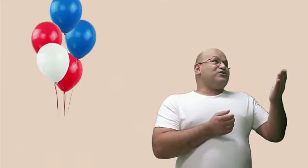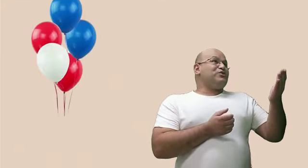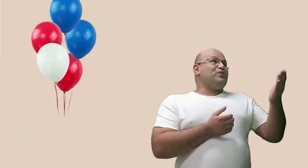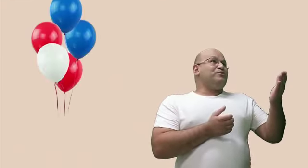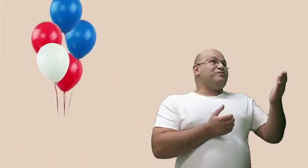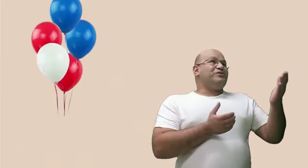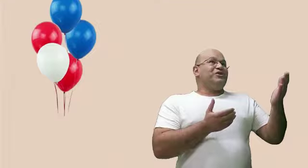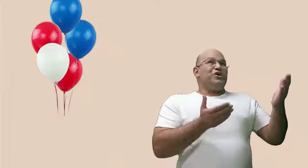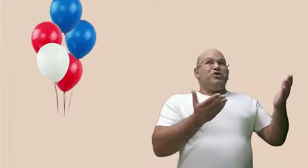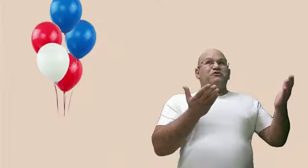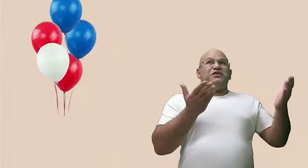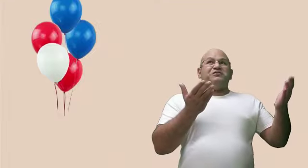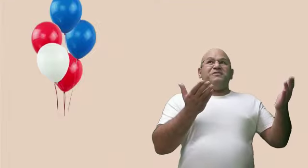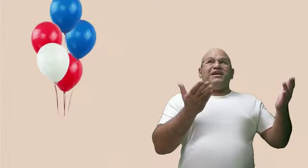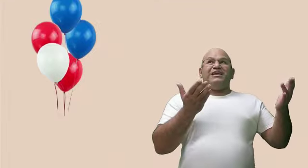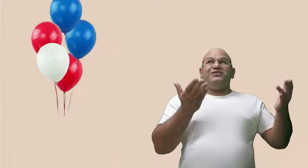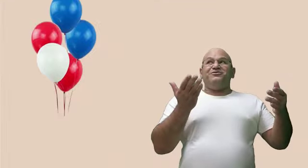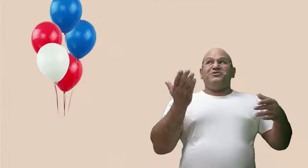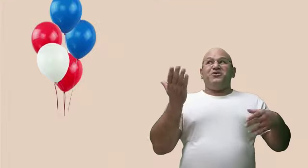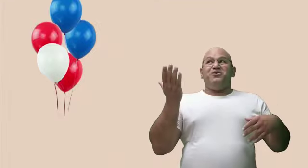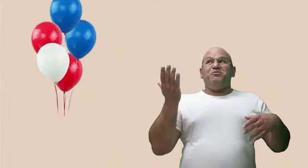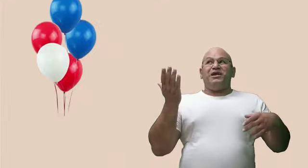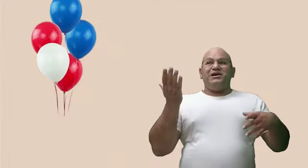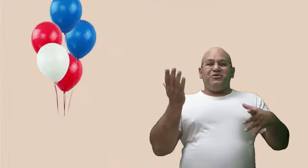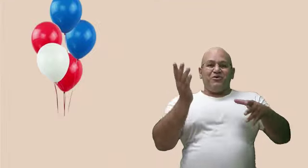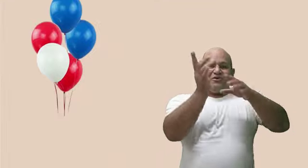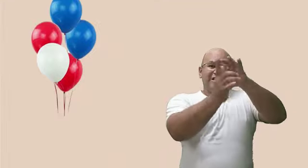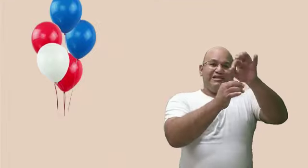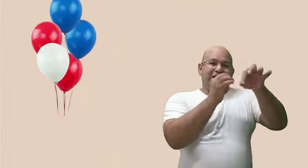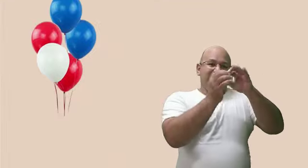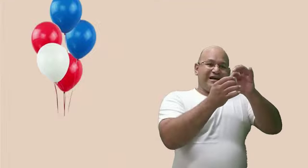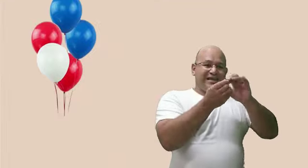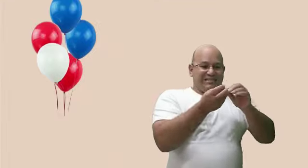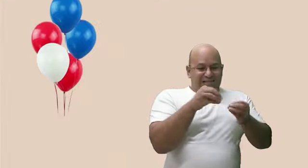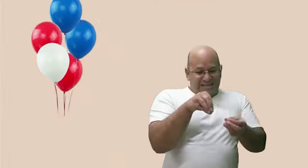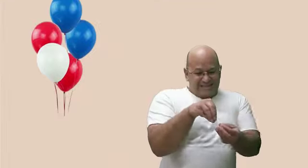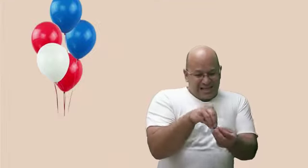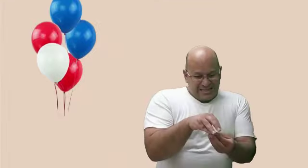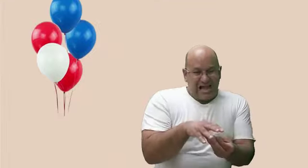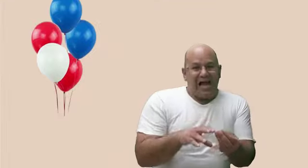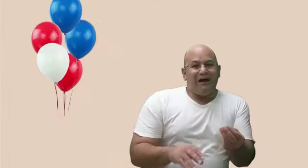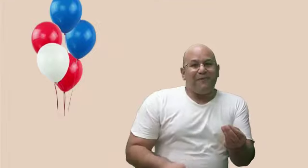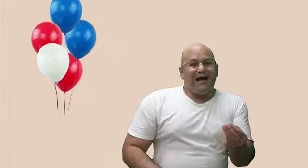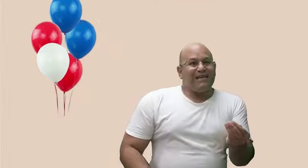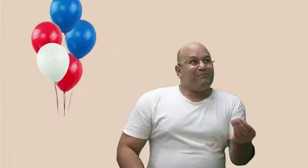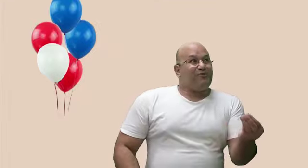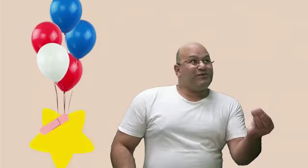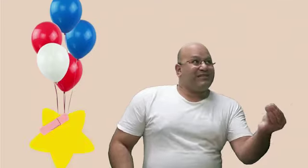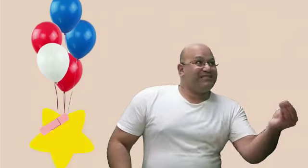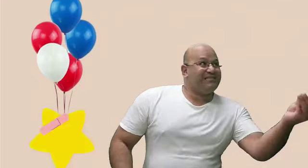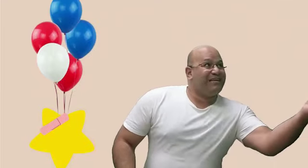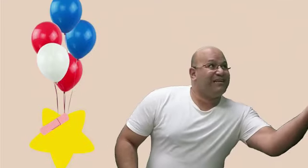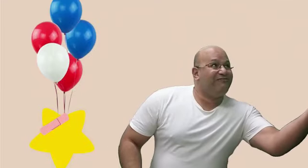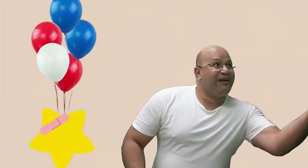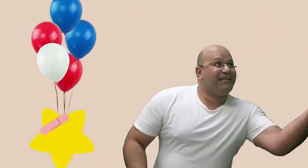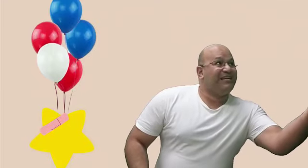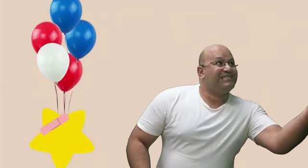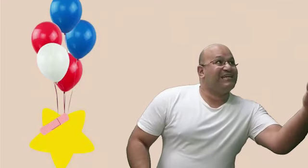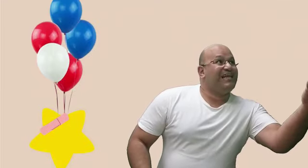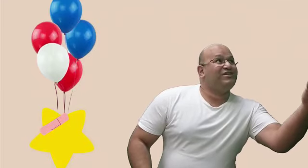azul, o vermelho, o branco, dá uma grande laçada, amarra na ponta da estrela, vai até a janela